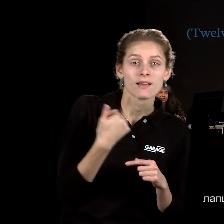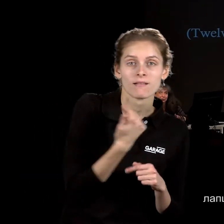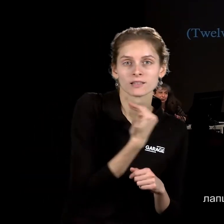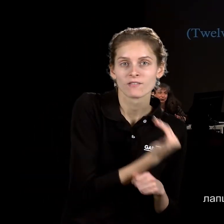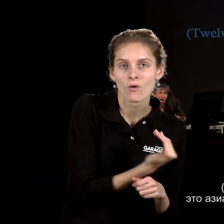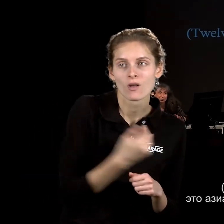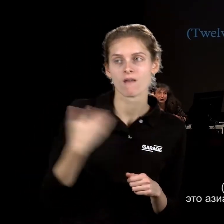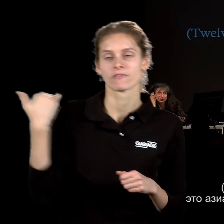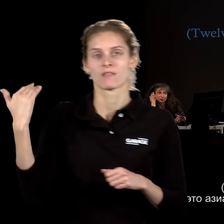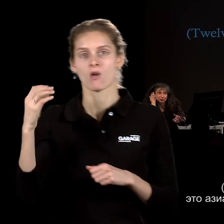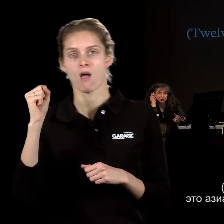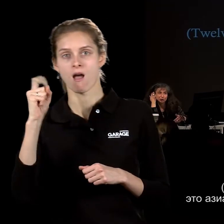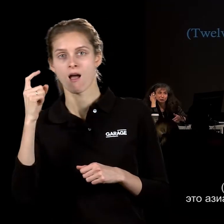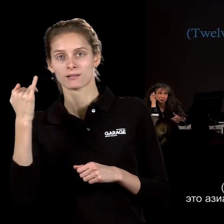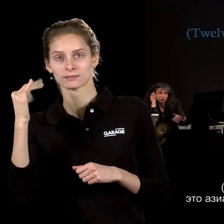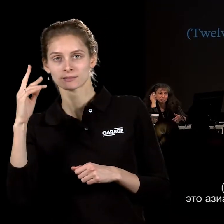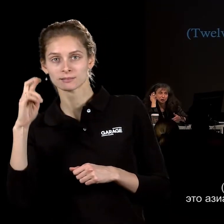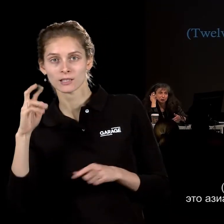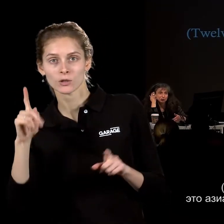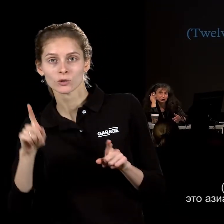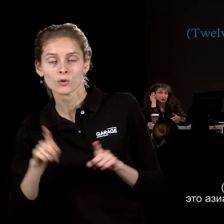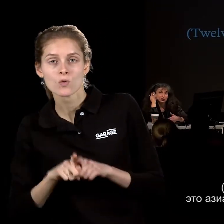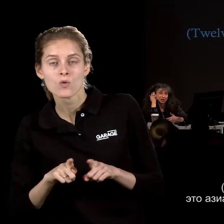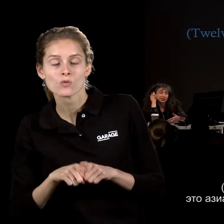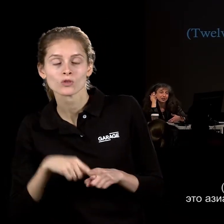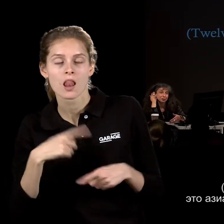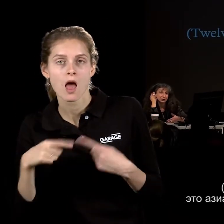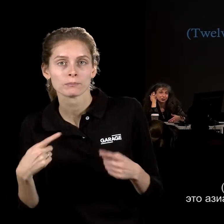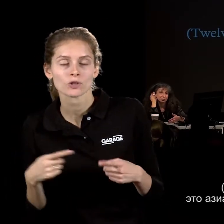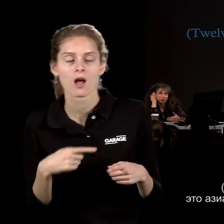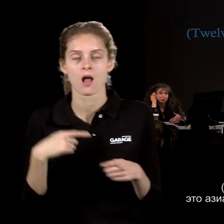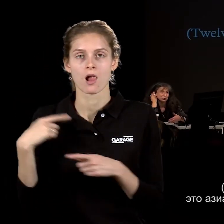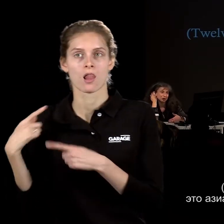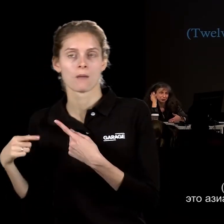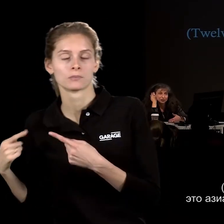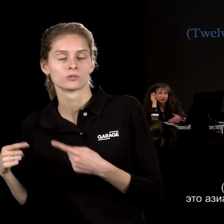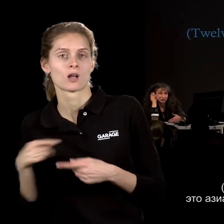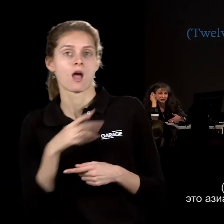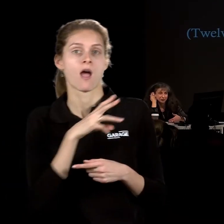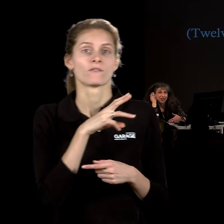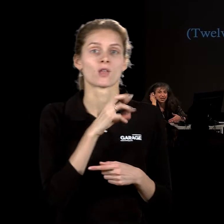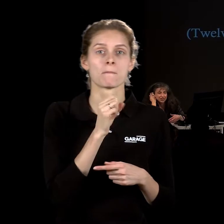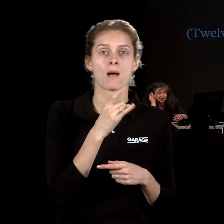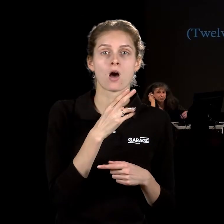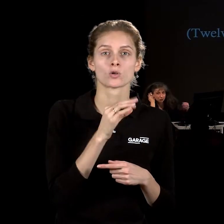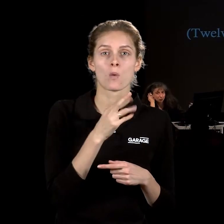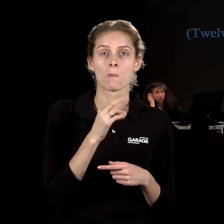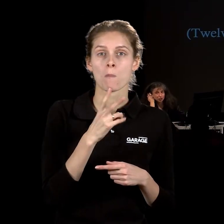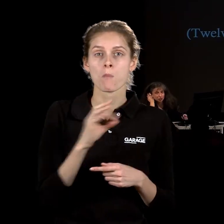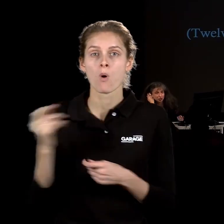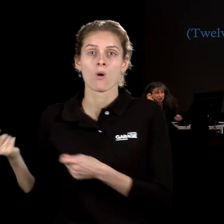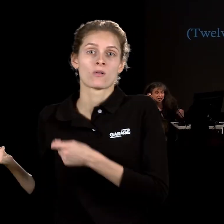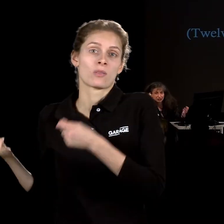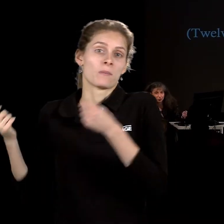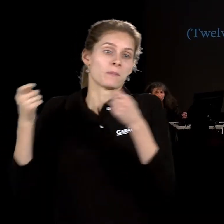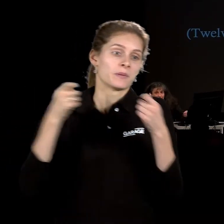азиатское блюдо. И по некоторым источникам, собственно, эту пасту, это азиатская лапша, которую Марко Поло завез в Италию. Есть пирога,